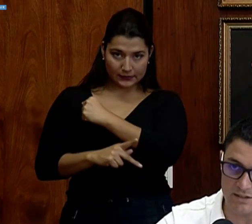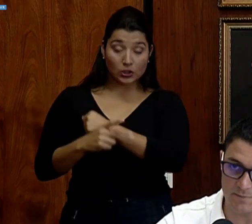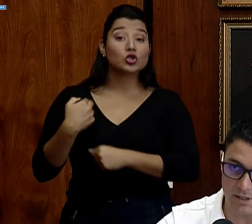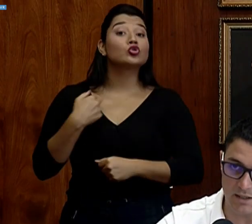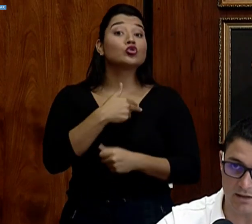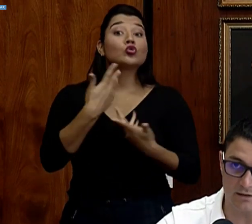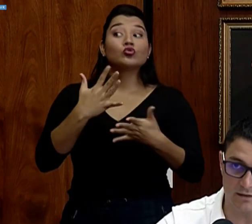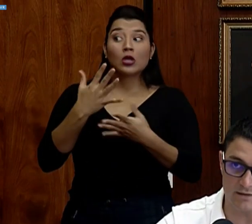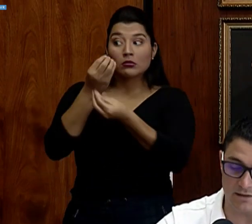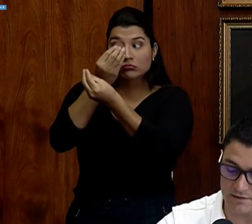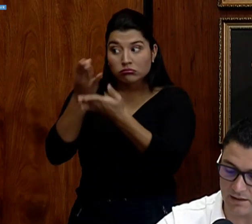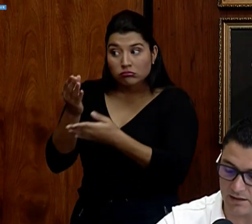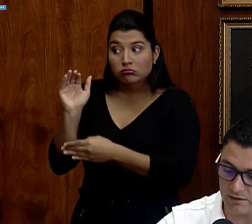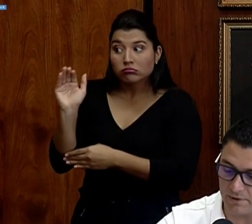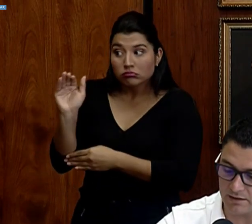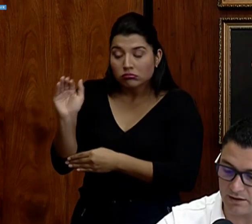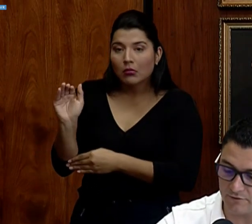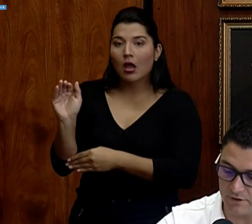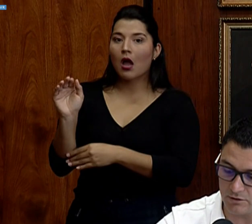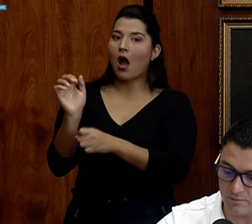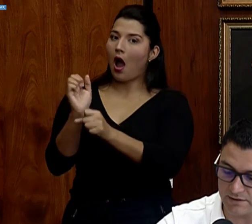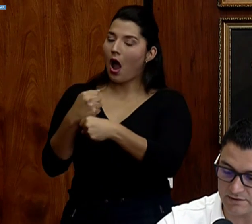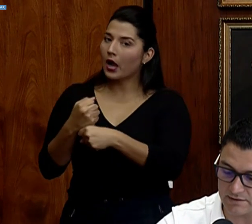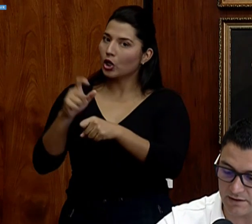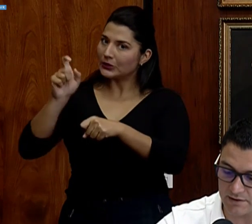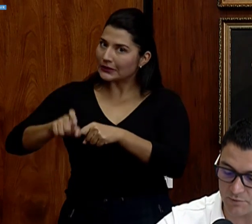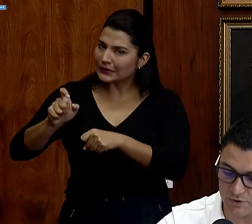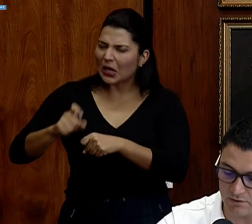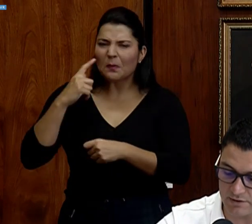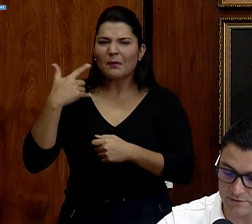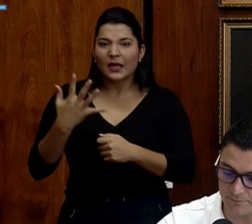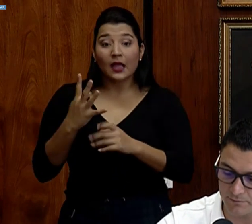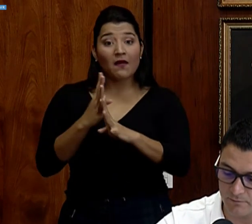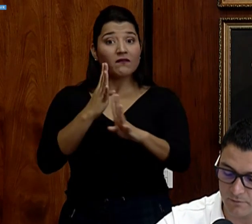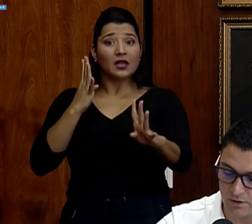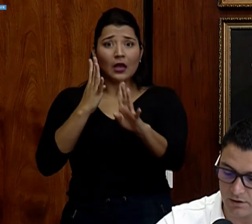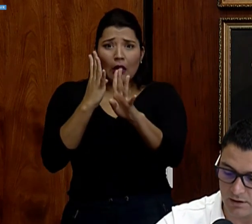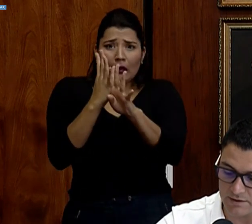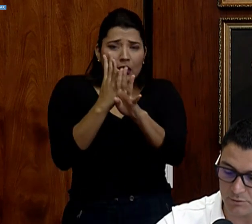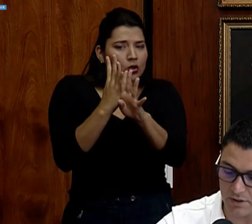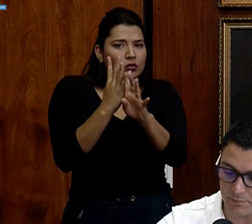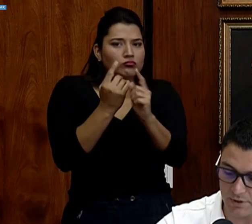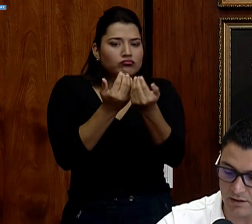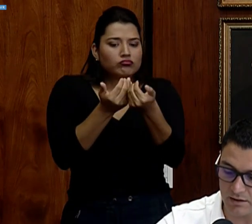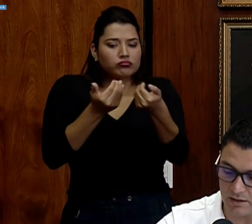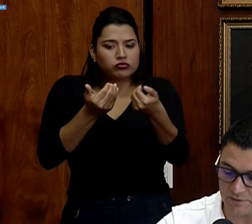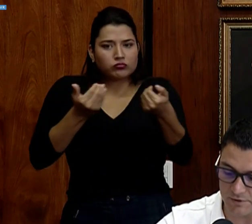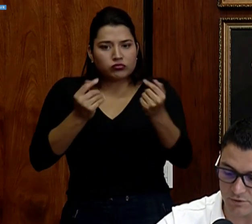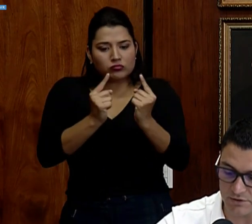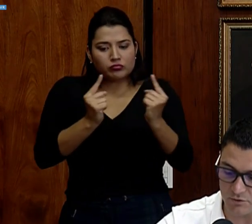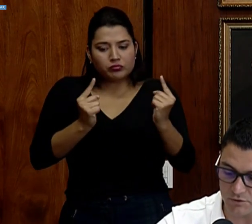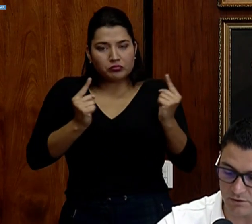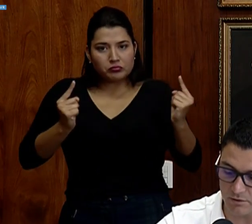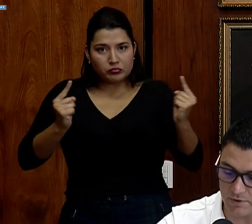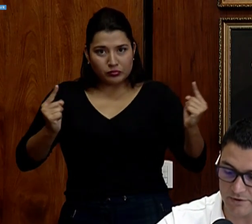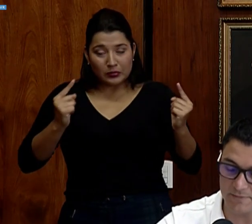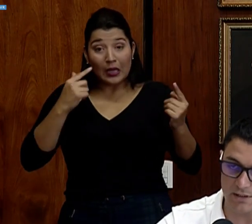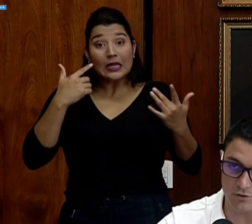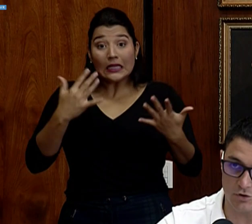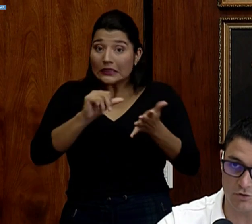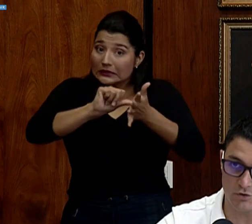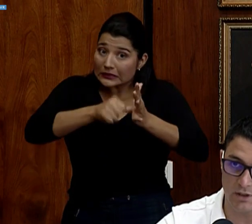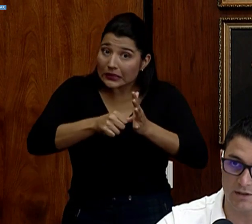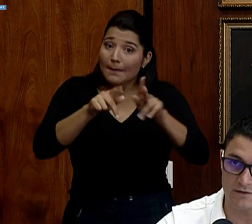necesarias para distanciar y mantener las filas lo más distanciadas posibles, haciendo hincapié en que las personas con síntomas